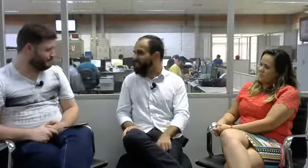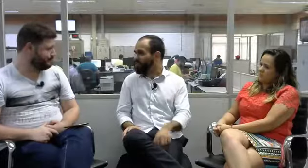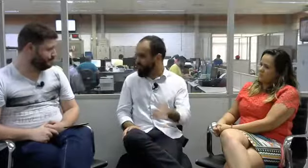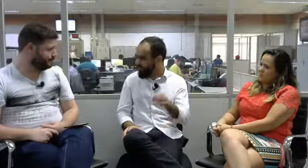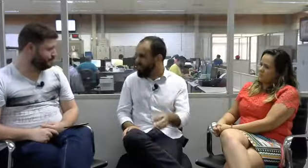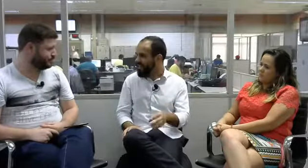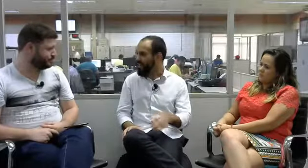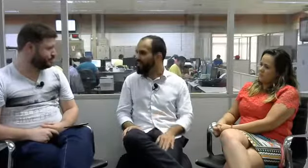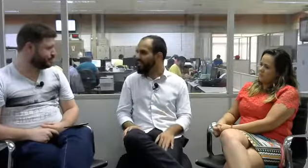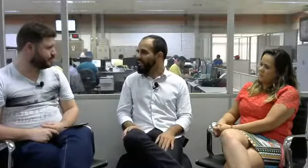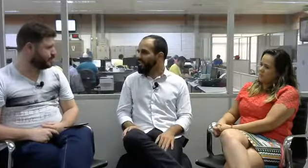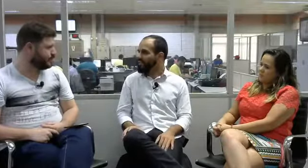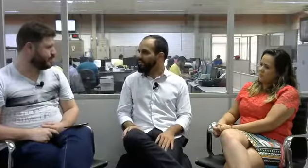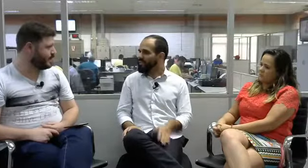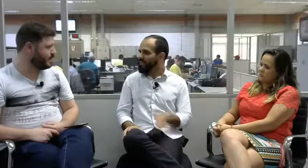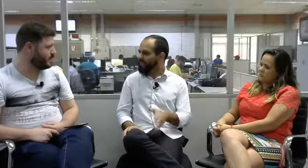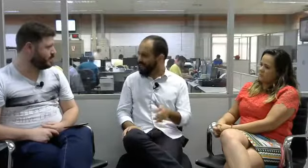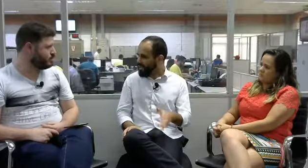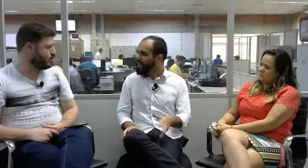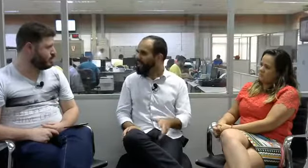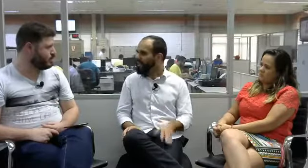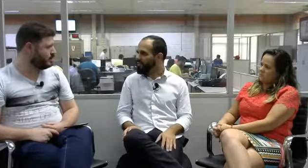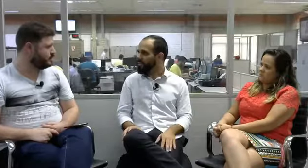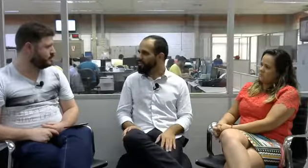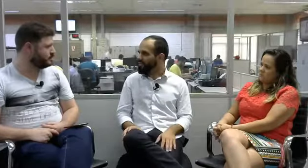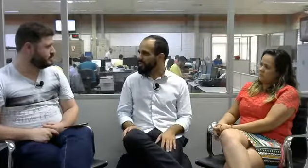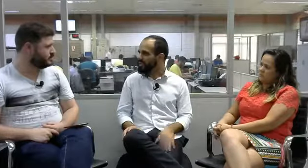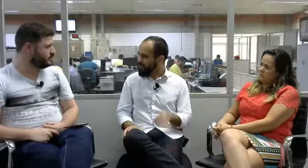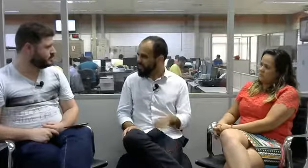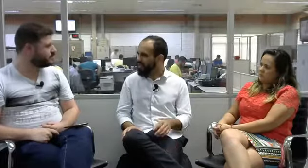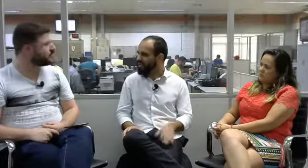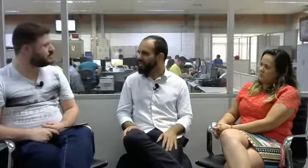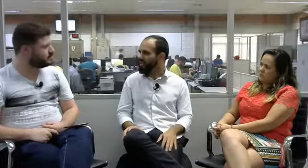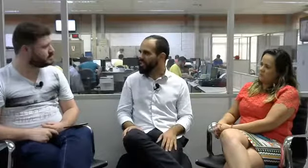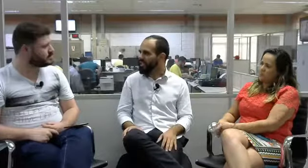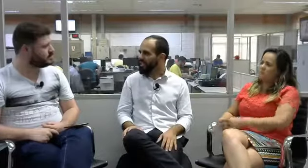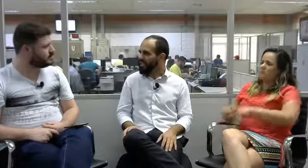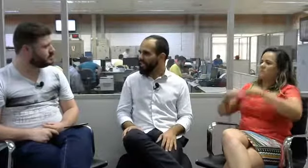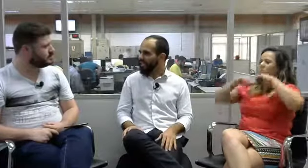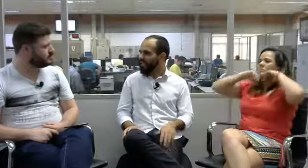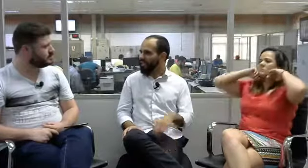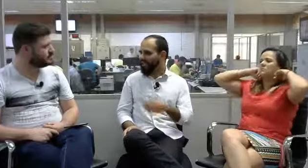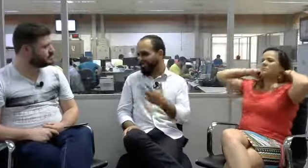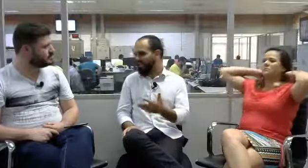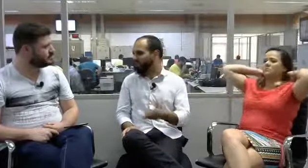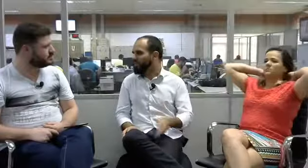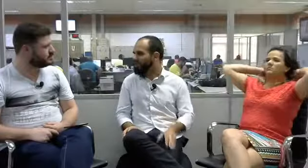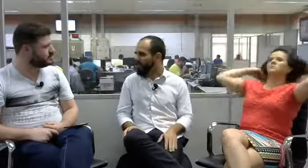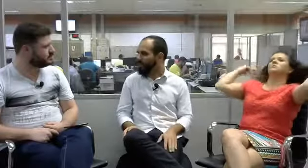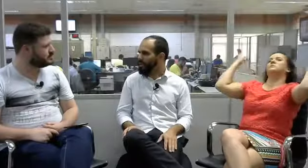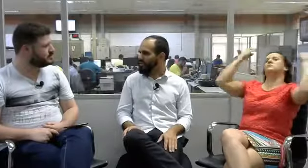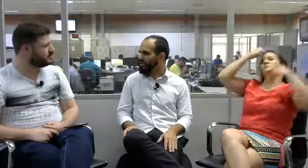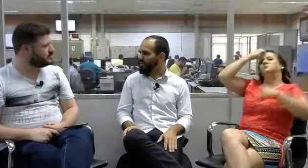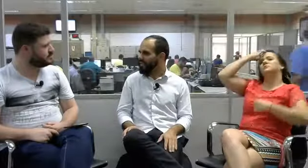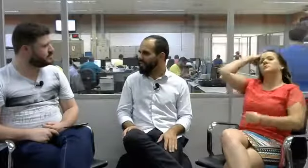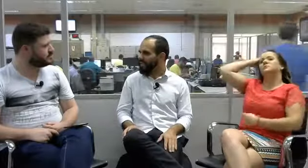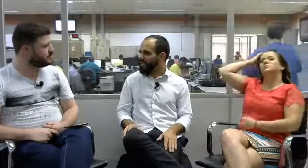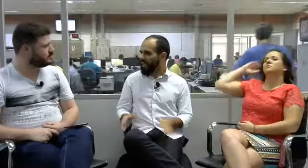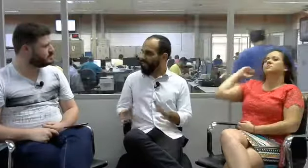tornou oficial, nós começamos a trabalhar com isso mesmo oficialmente, né? Com a adaptação que o decreto pede para fazer, o decreto deu